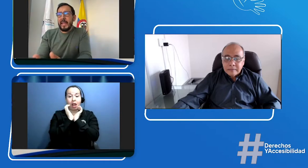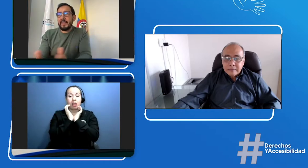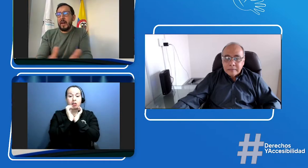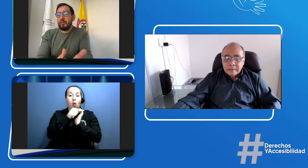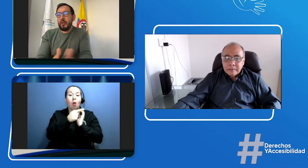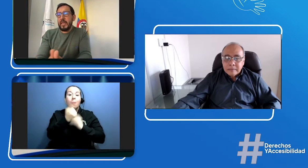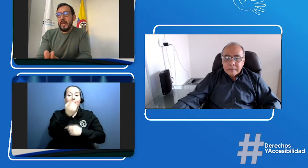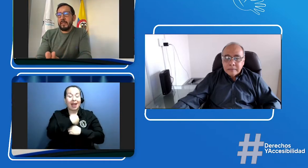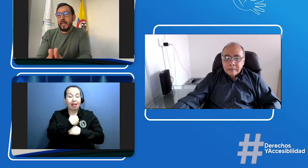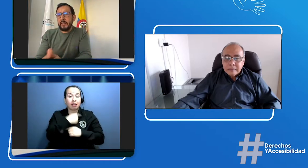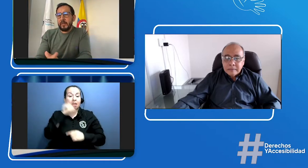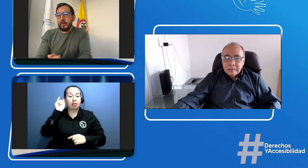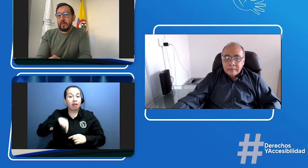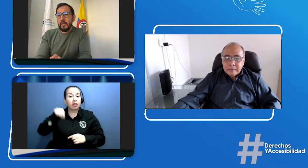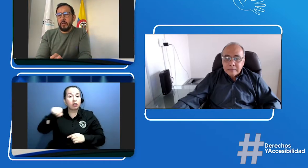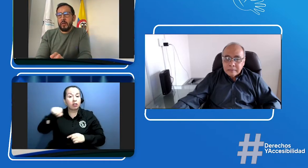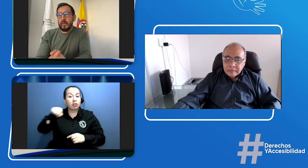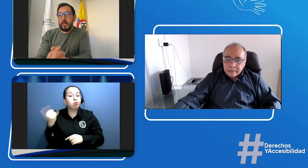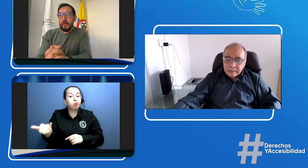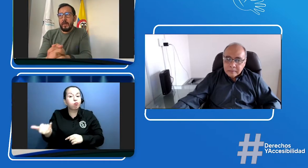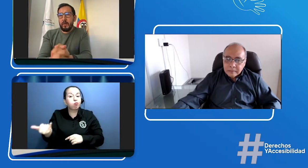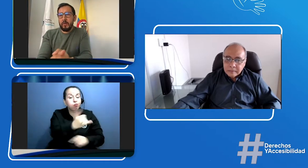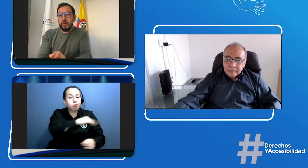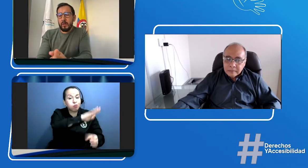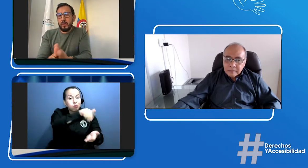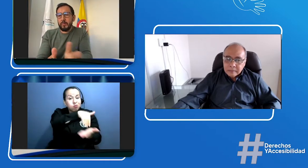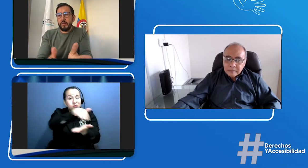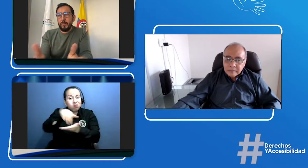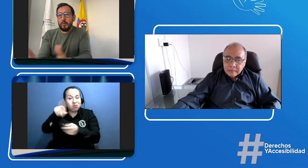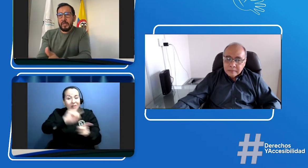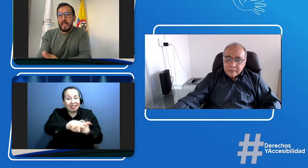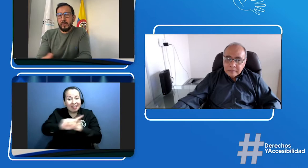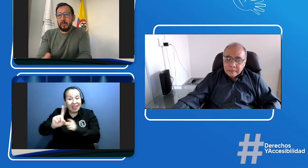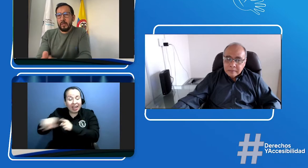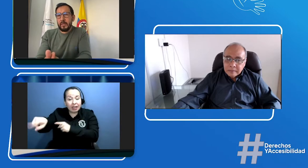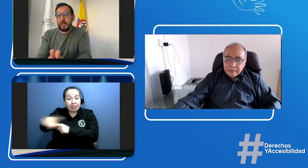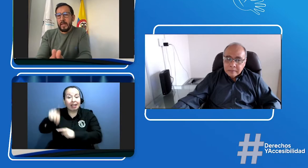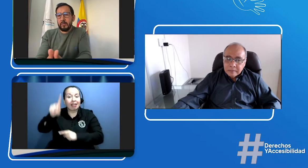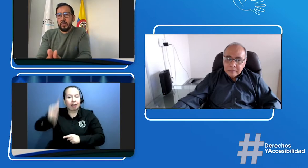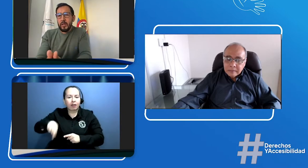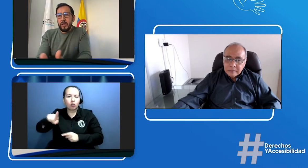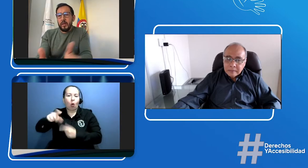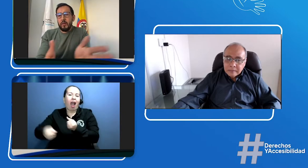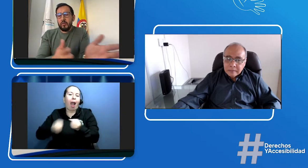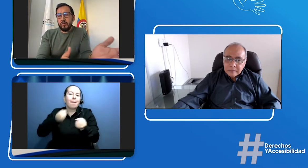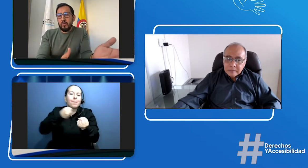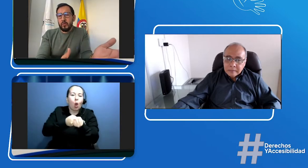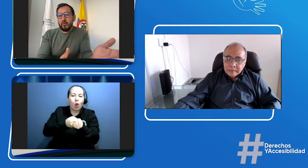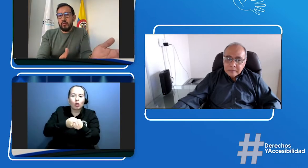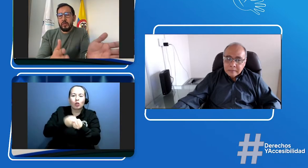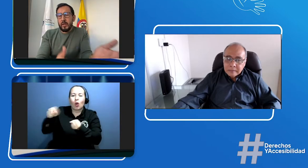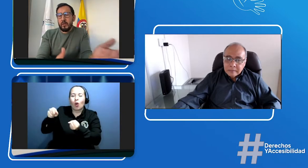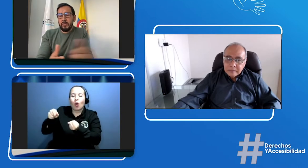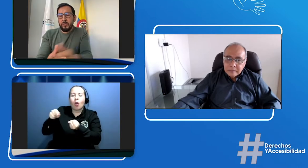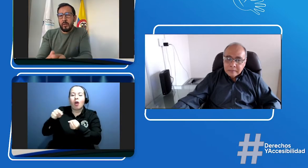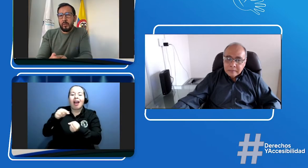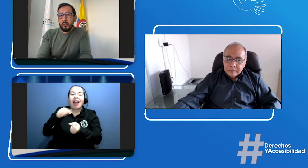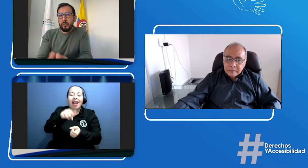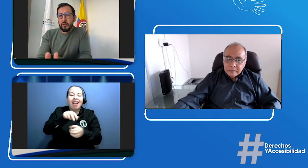autoridades de tránsito y todo lo que tiene que ver con los organismos de apoyo al tránsito, en este caso, los centros de reconocimiento de conductores